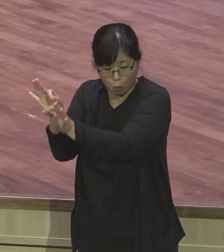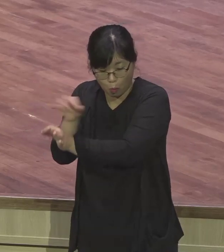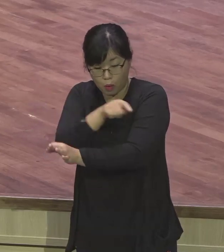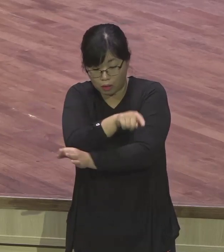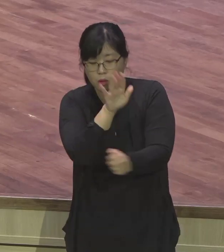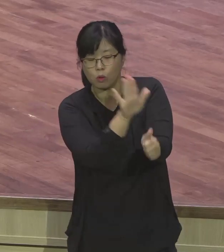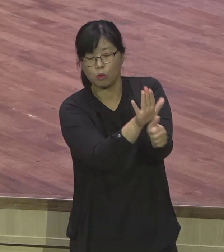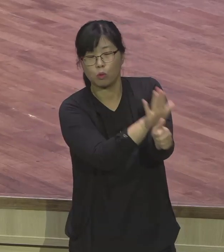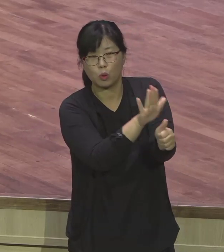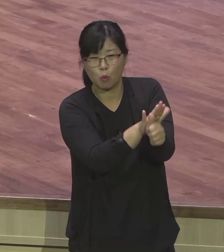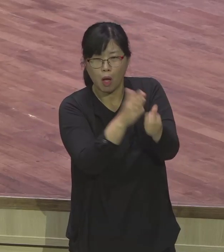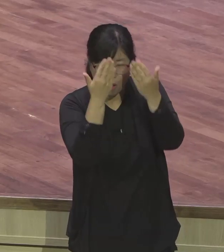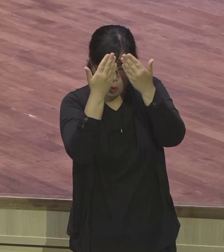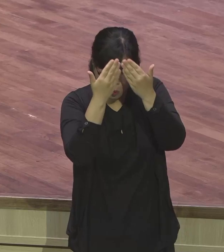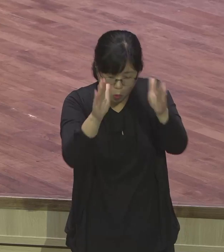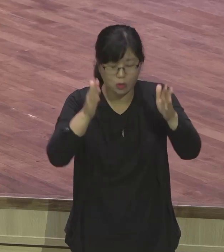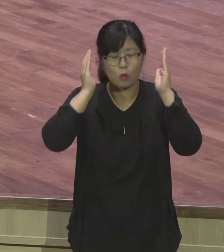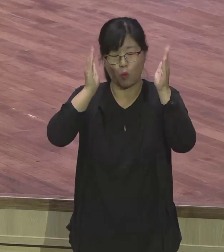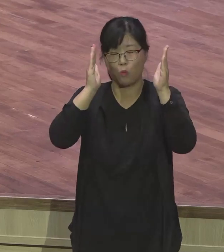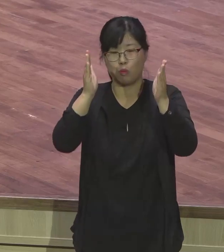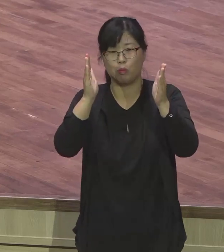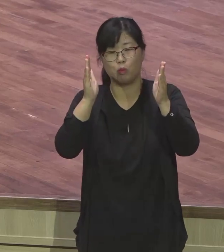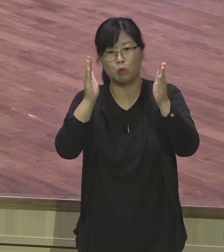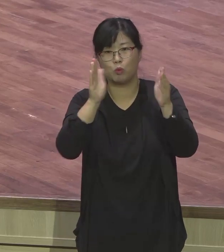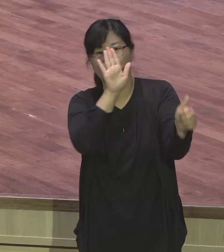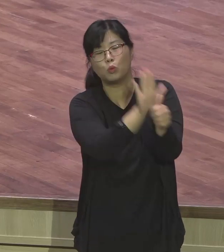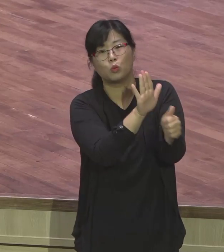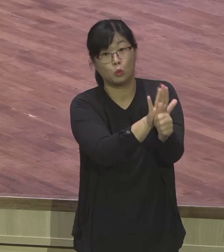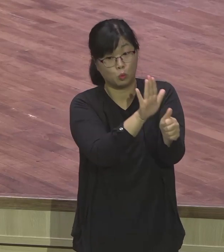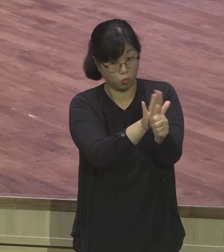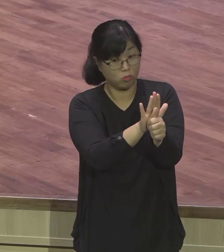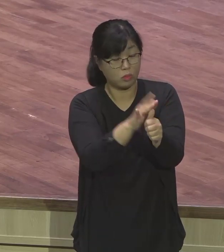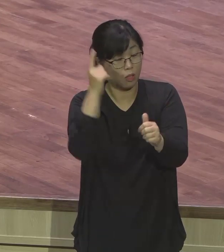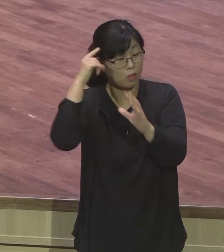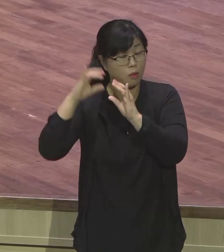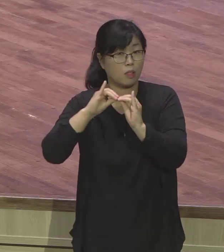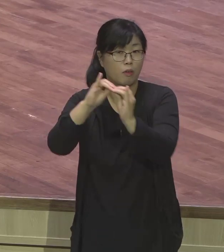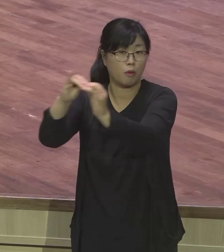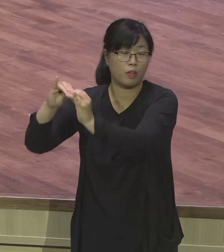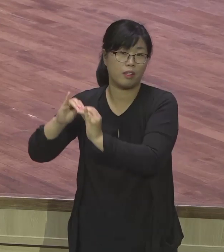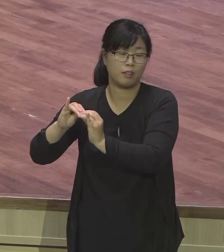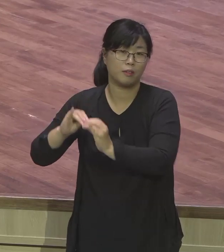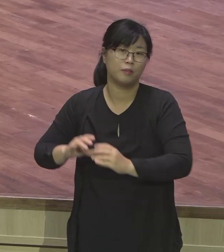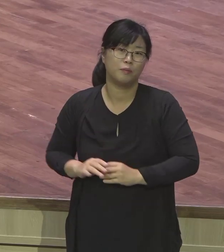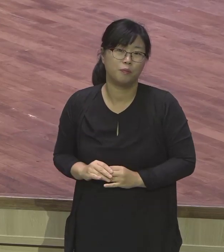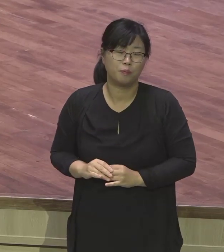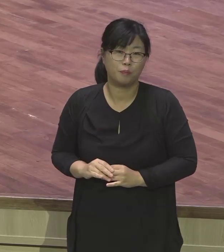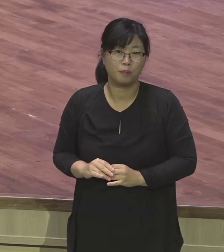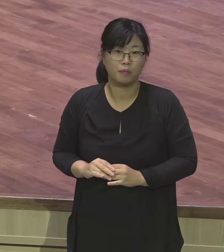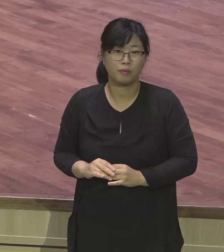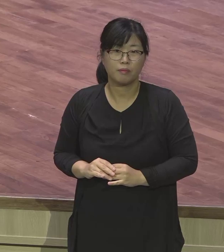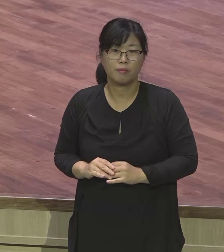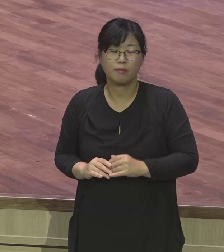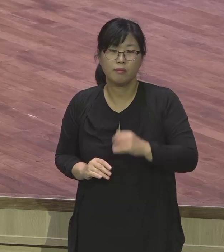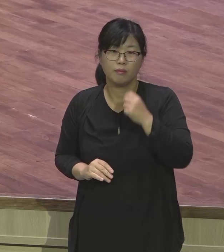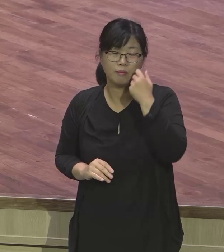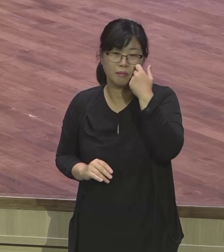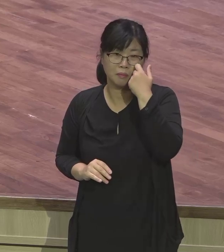미국에서 먹고 살게 해서 왔는데, 이들을 훈련시켜서, 정말 목사 만들어서, 자기 나라로 다시 보내서, 역파송해서, 2, 30%를